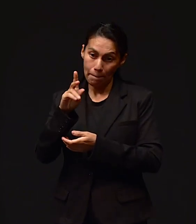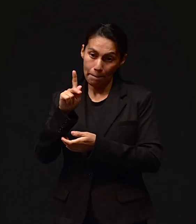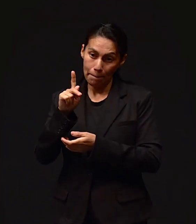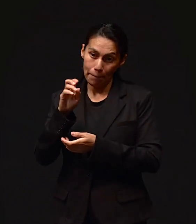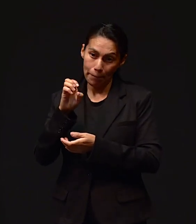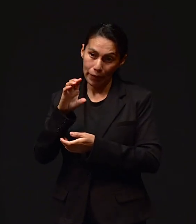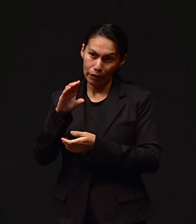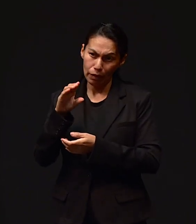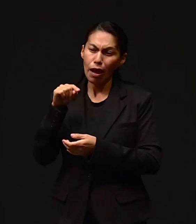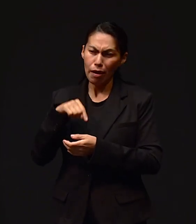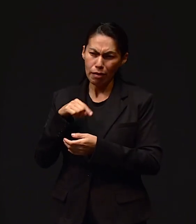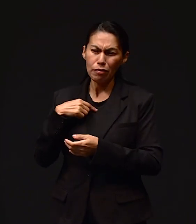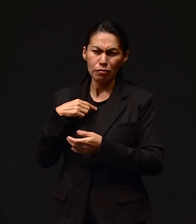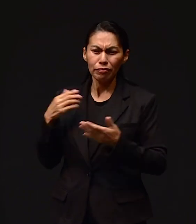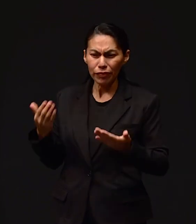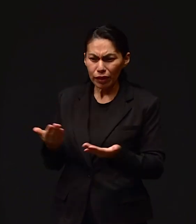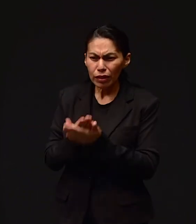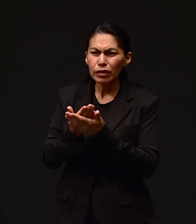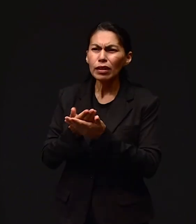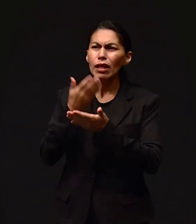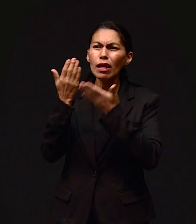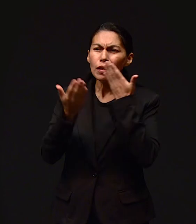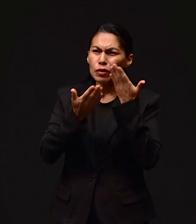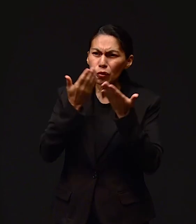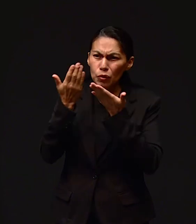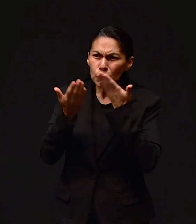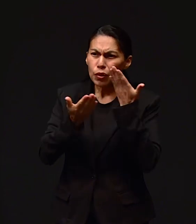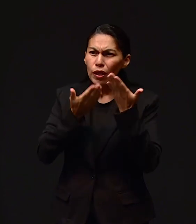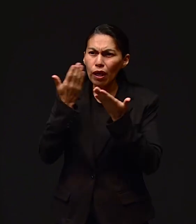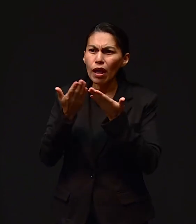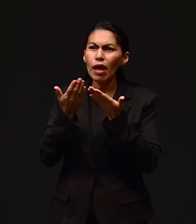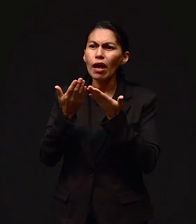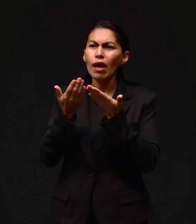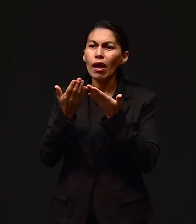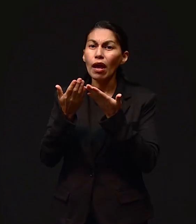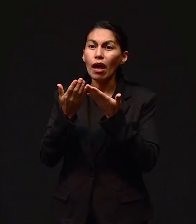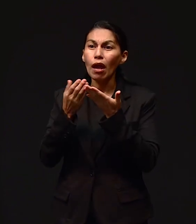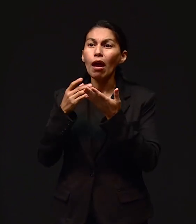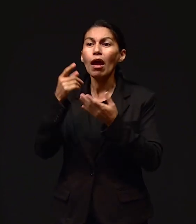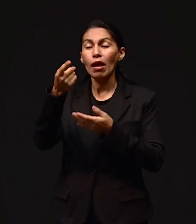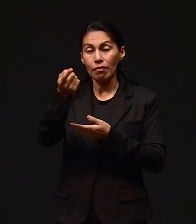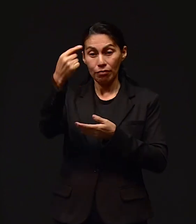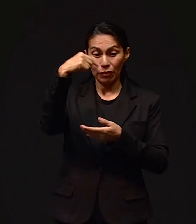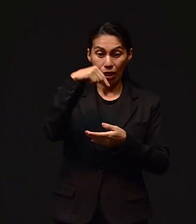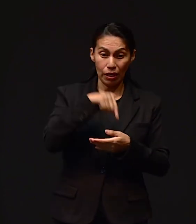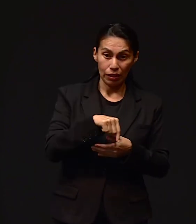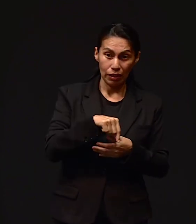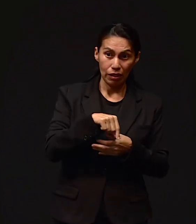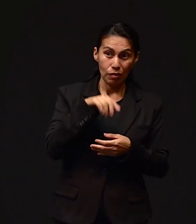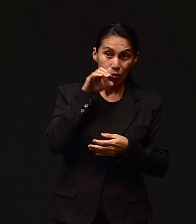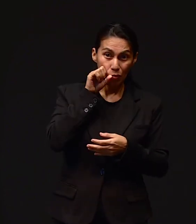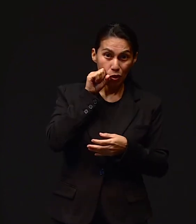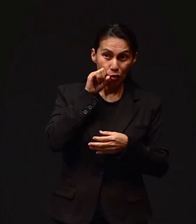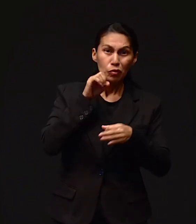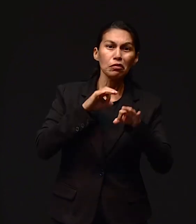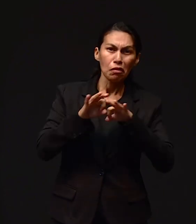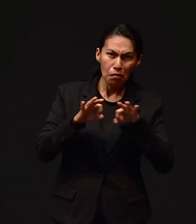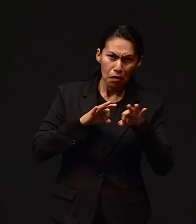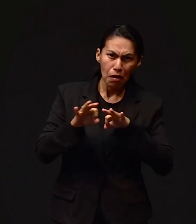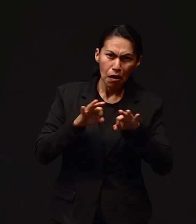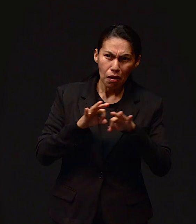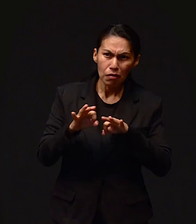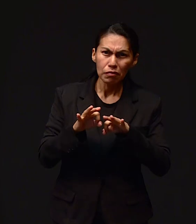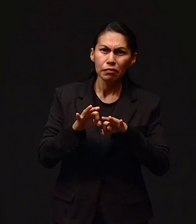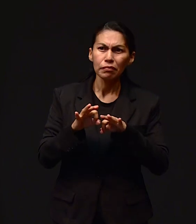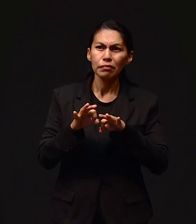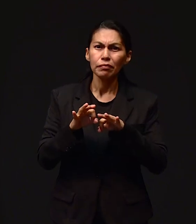ahí crecí, ahí estudié y de ahí me vine a trabajar aquí a la universidad por